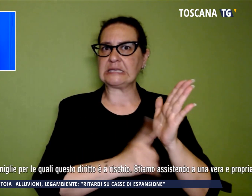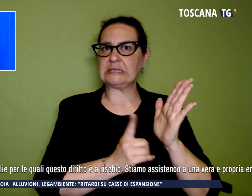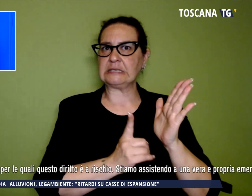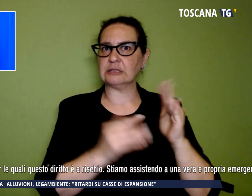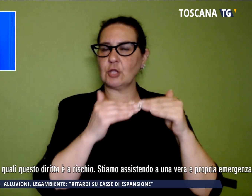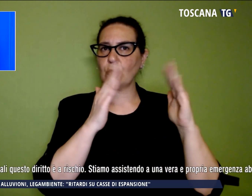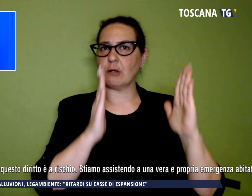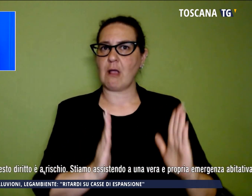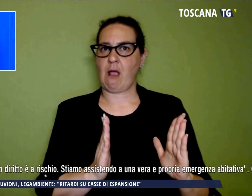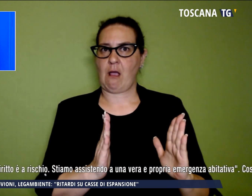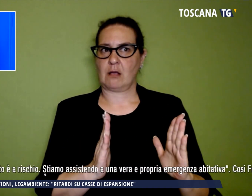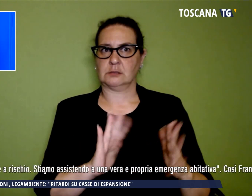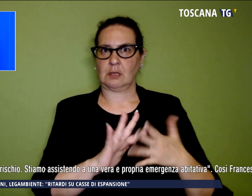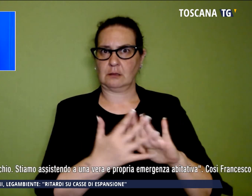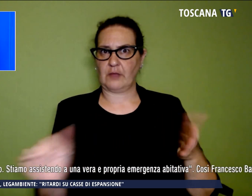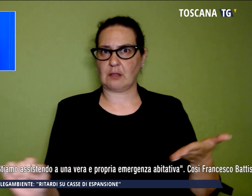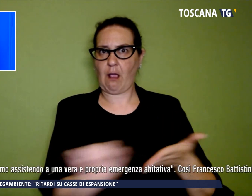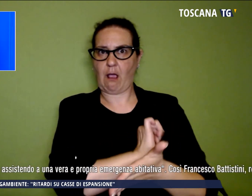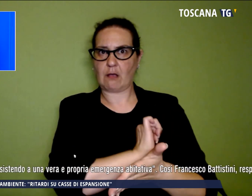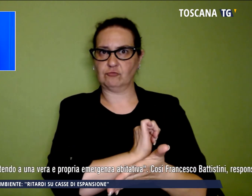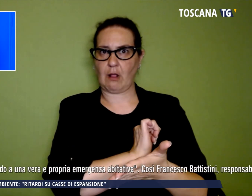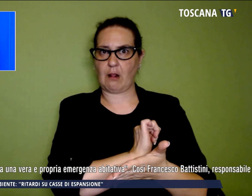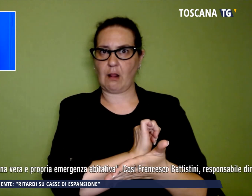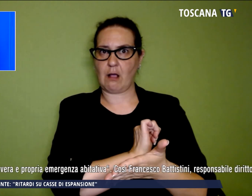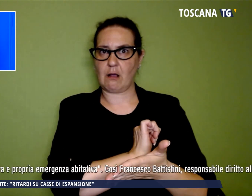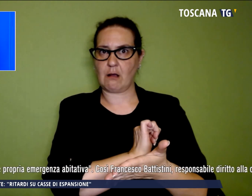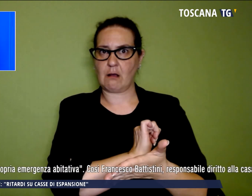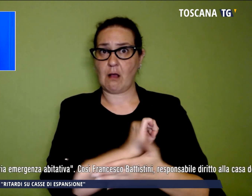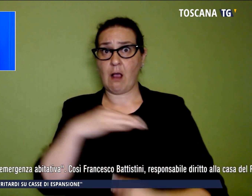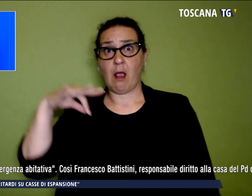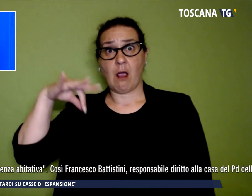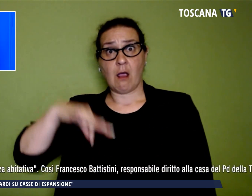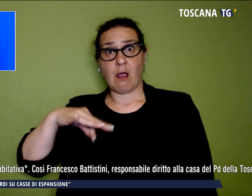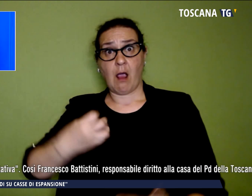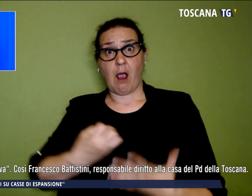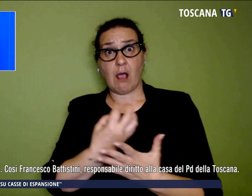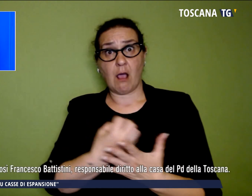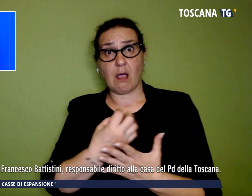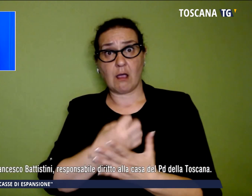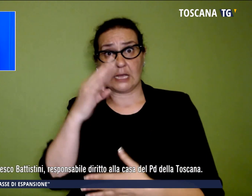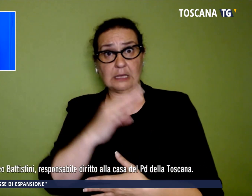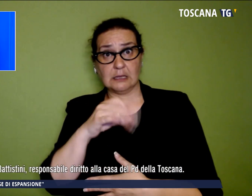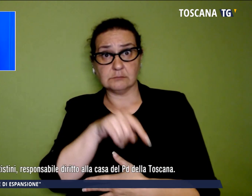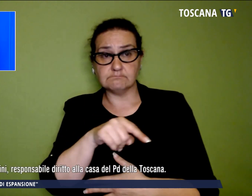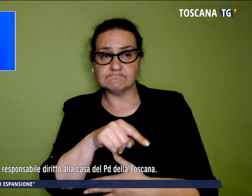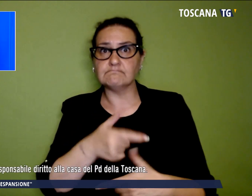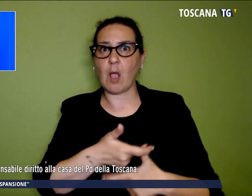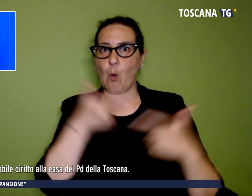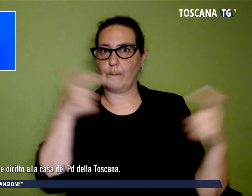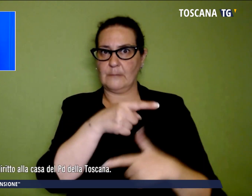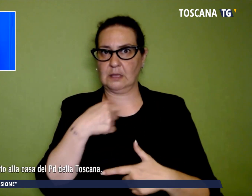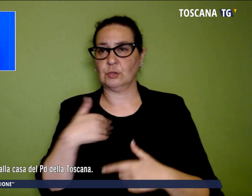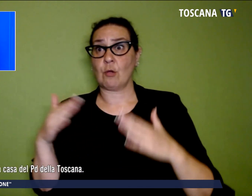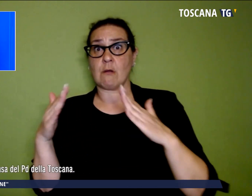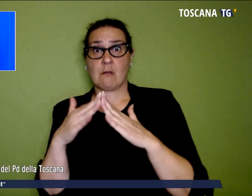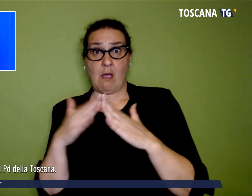stato cancellato e con l'aumento dei tassi di interesse, del costo delle case e del prezzo